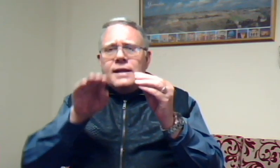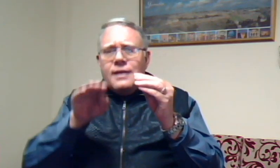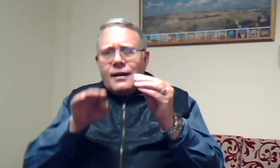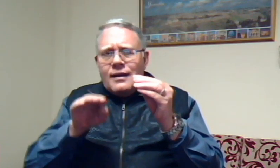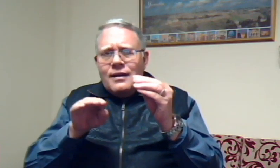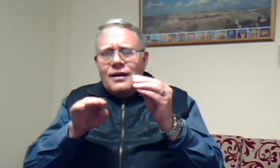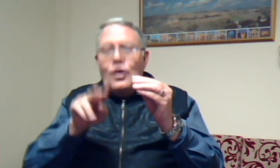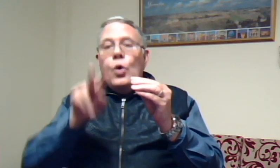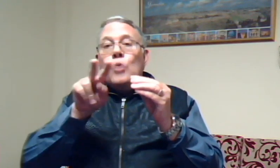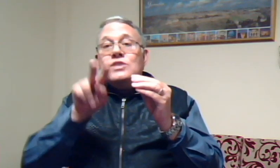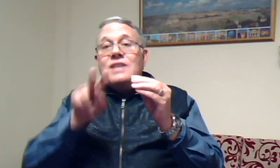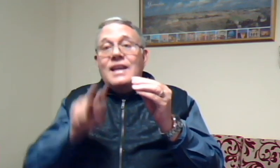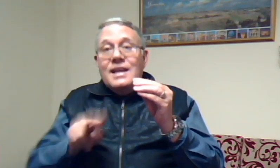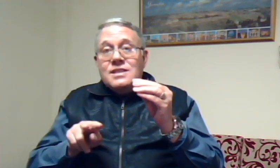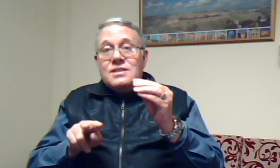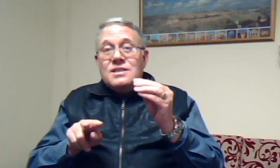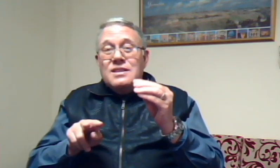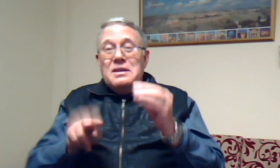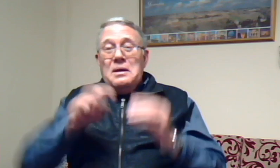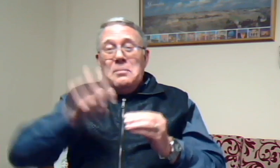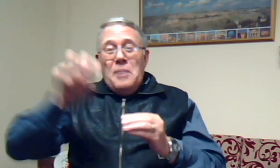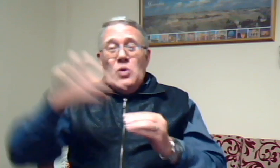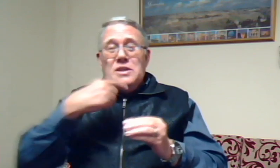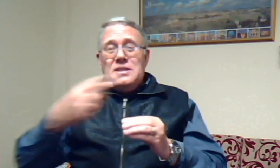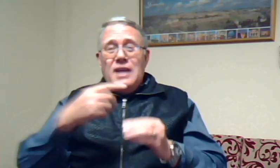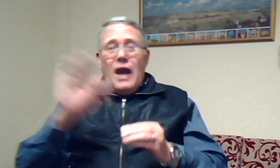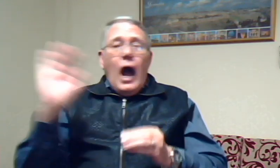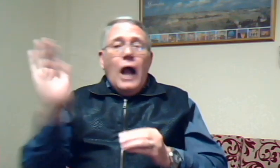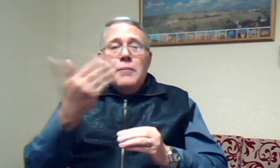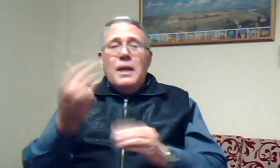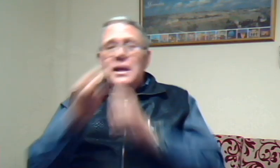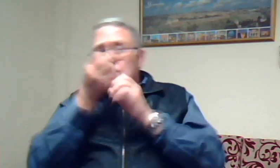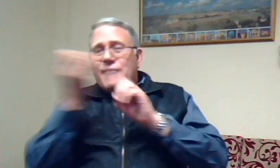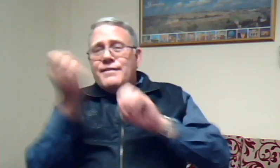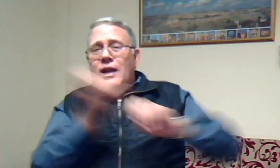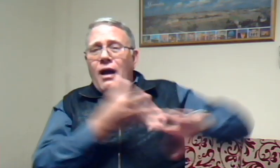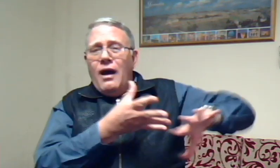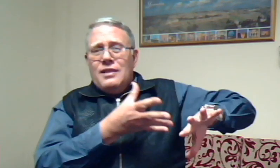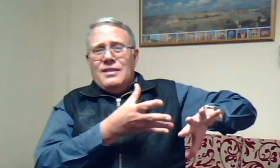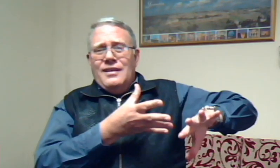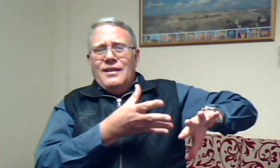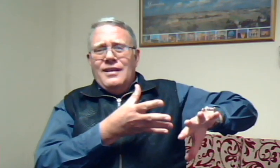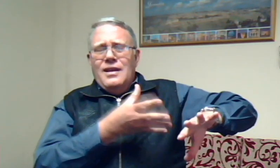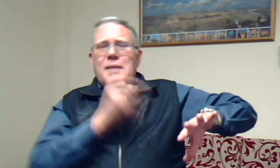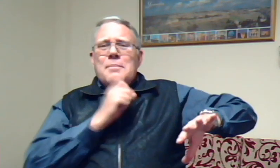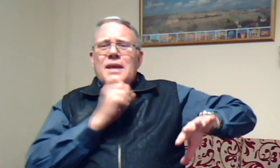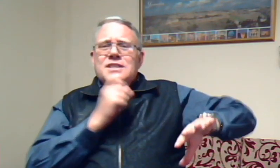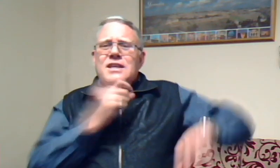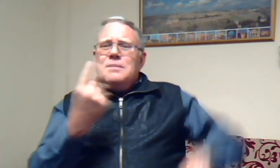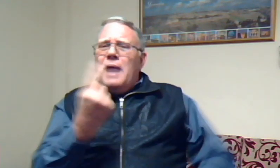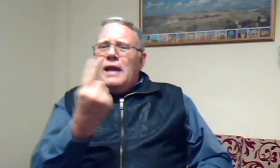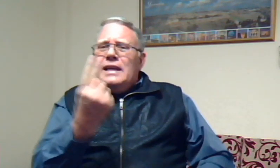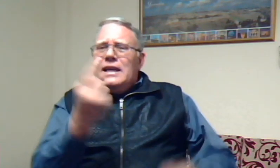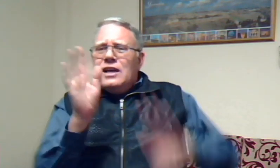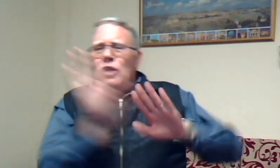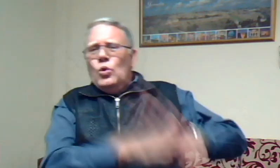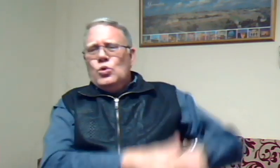ons lees Paulus sê amal het my verlaat mens het my alleen gelos